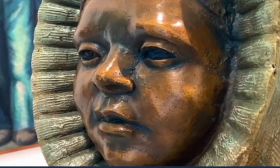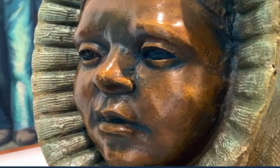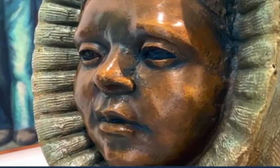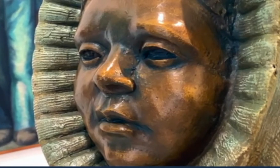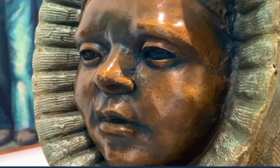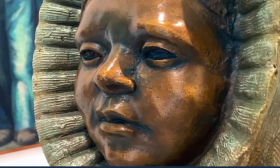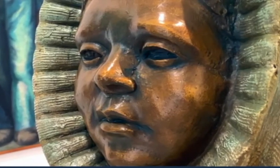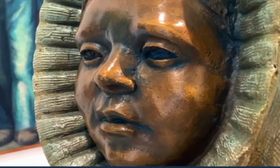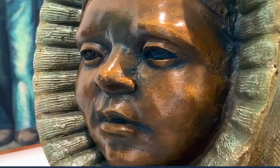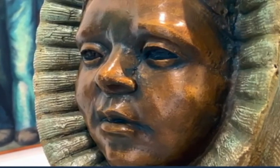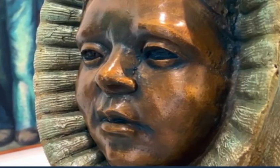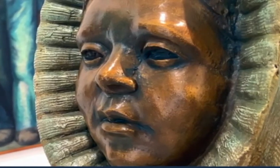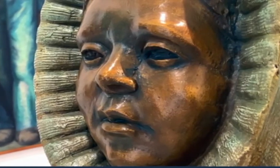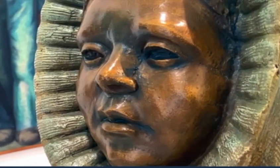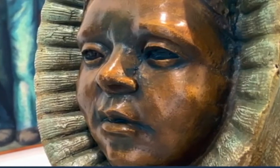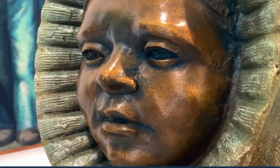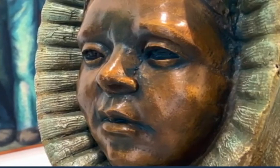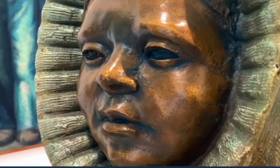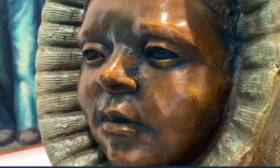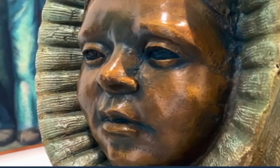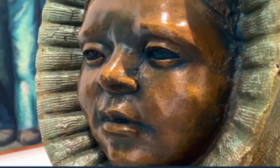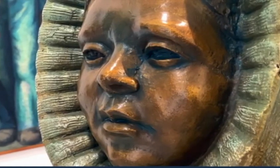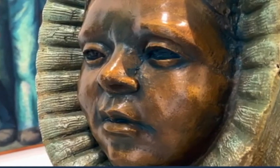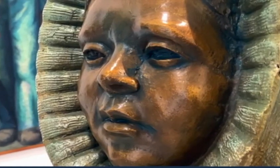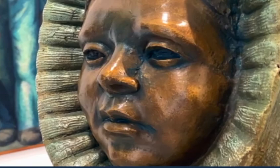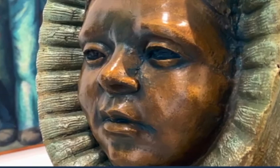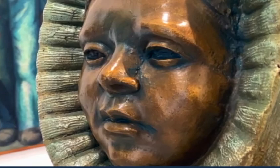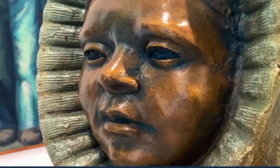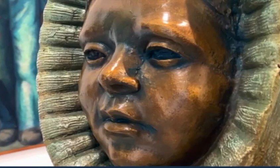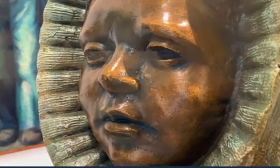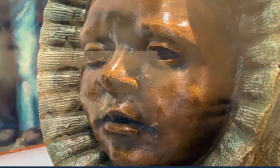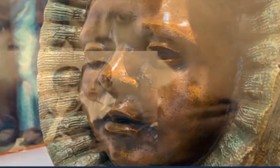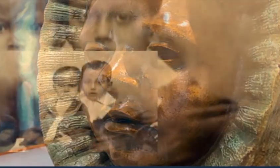la art. En proyecto del que en desgrado